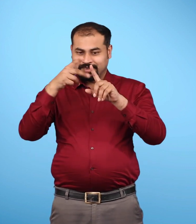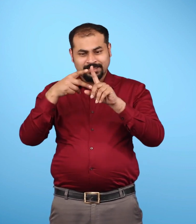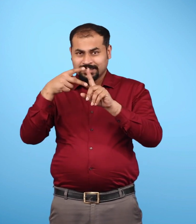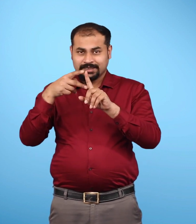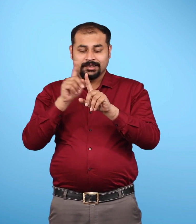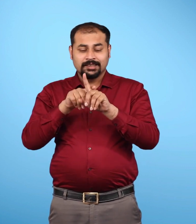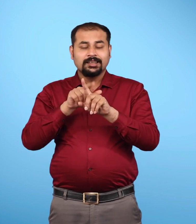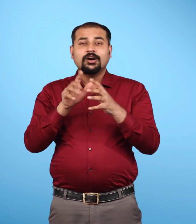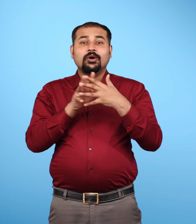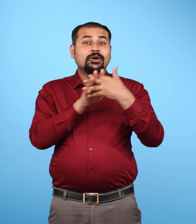पश्चिम में अफ्रीका